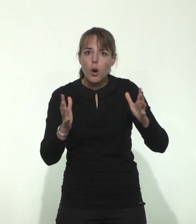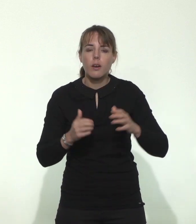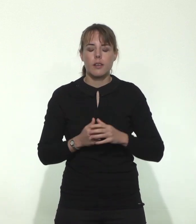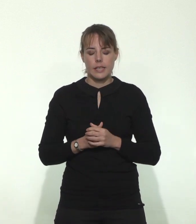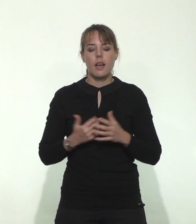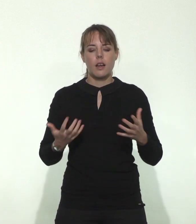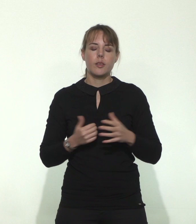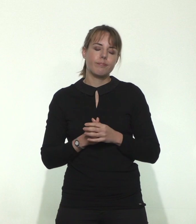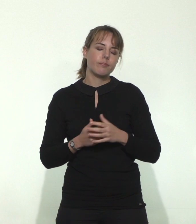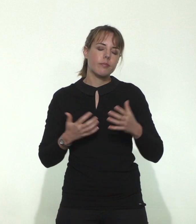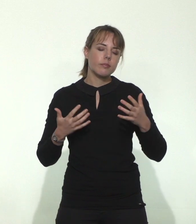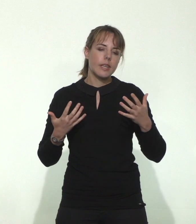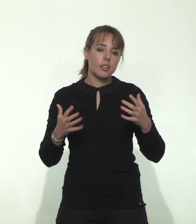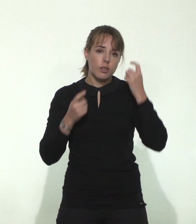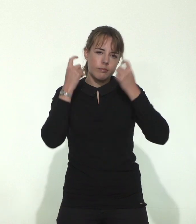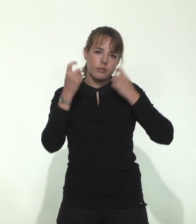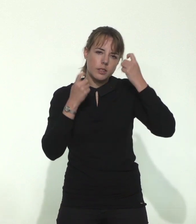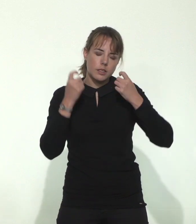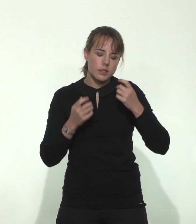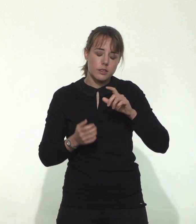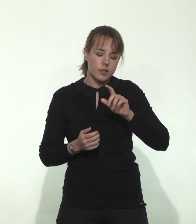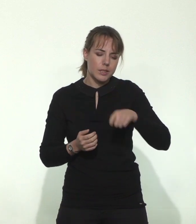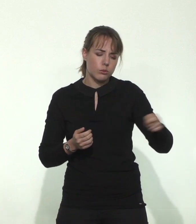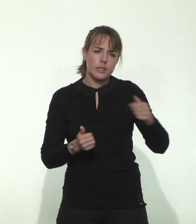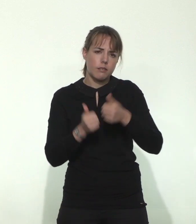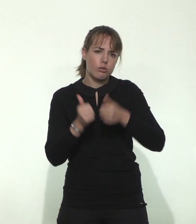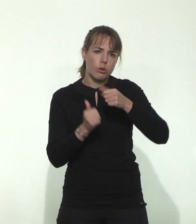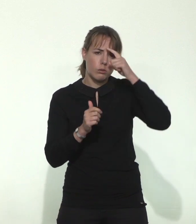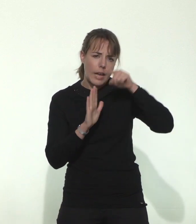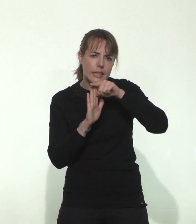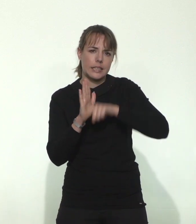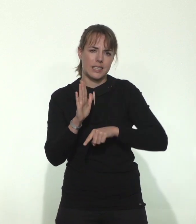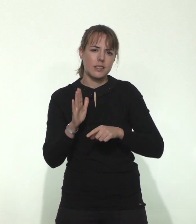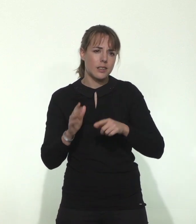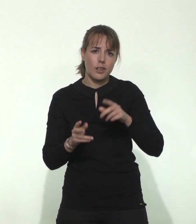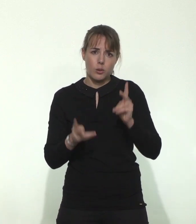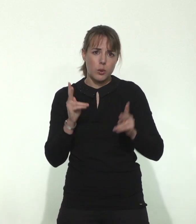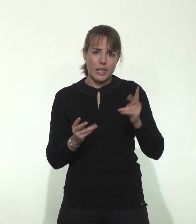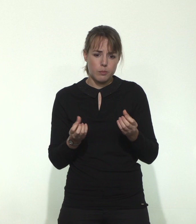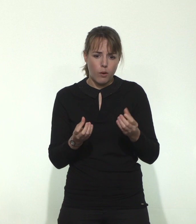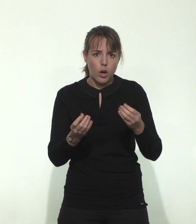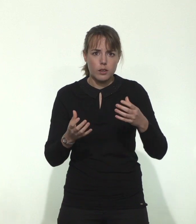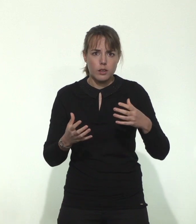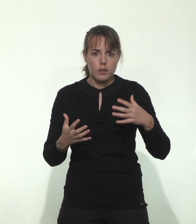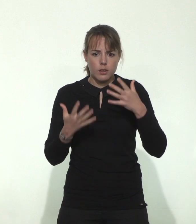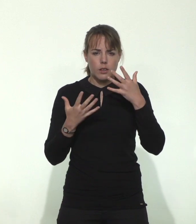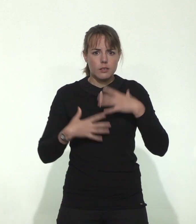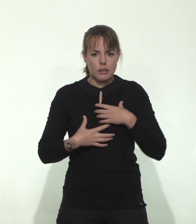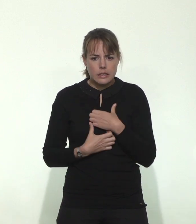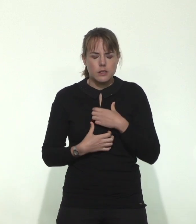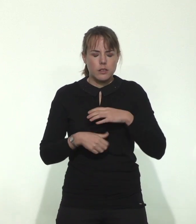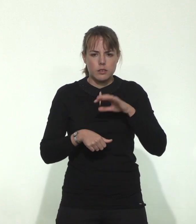imagine bien les enjeux éthiques et les enjeux de décompensation potentielle pour une personne âgée,